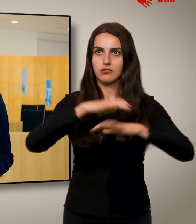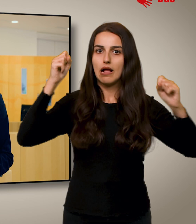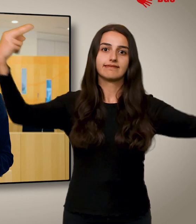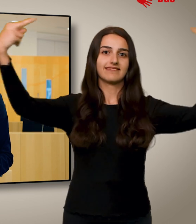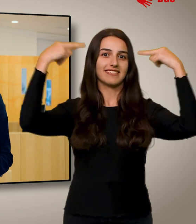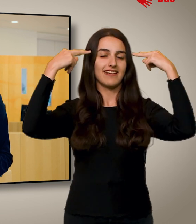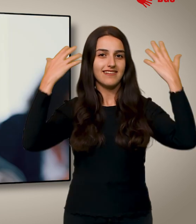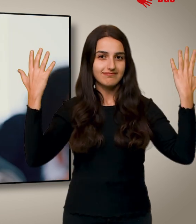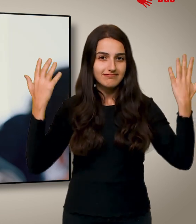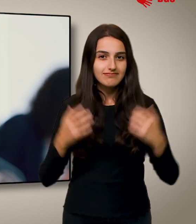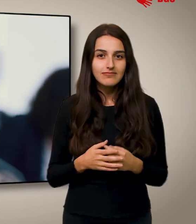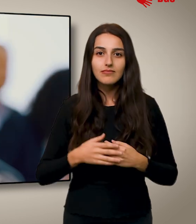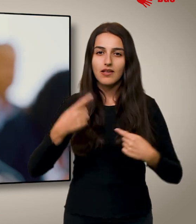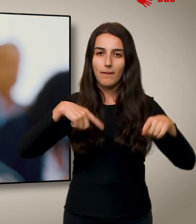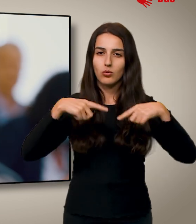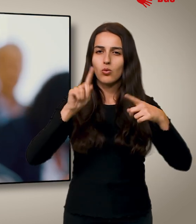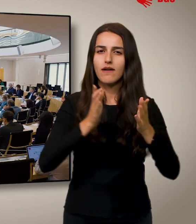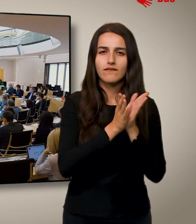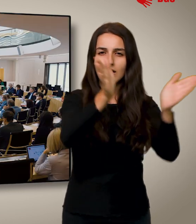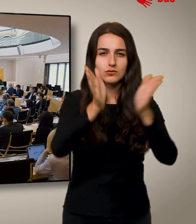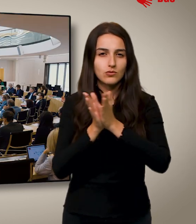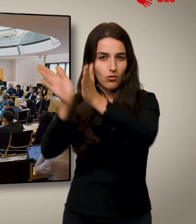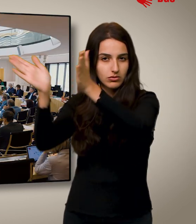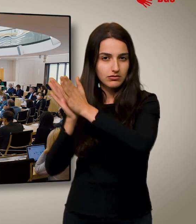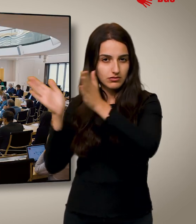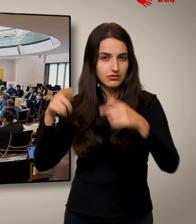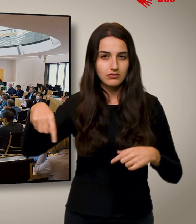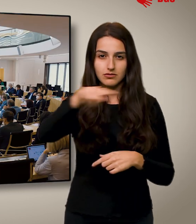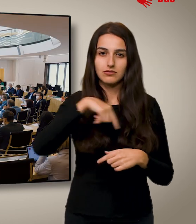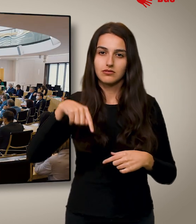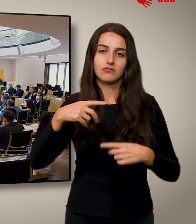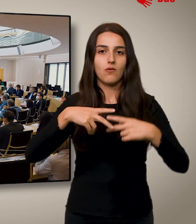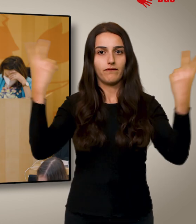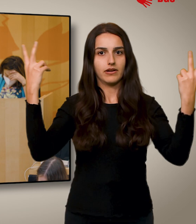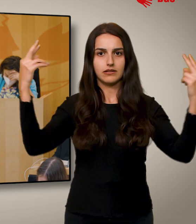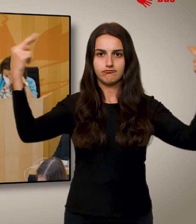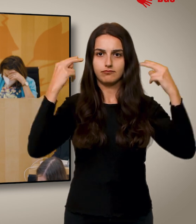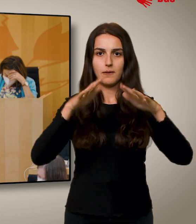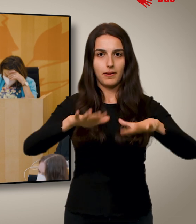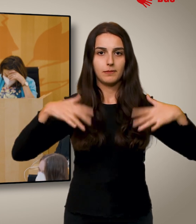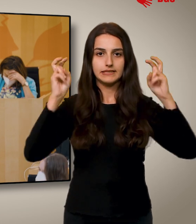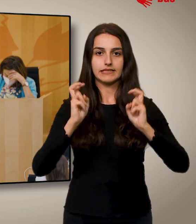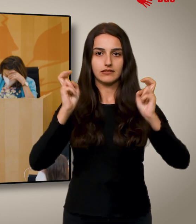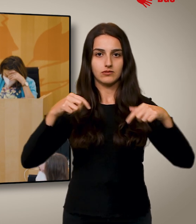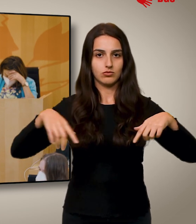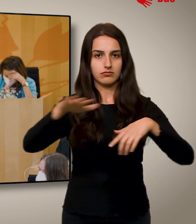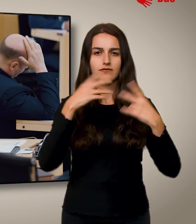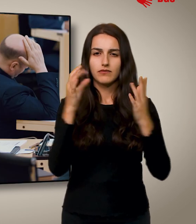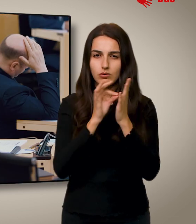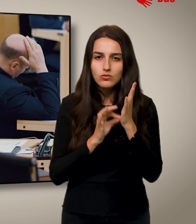besonders sichtbar. Denn die Abgeordneten und ihre Fraktionen üben während den öffentlichen Plenarsitzungen wichtige